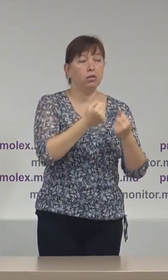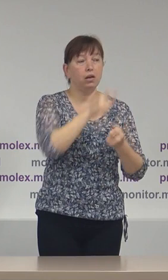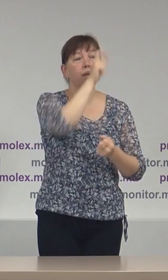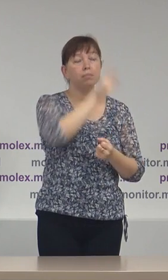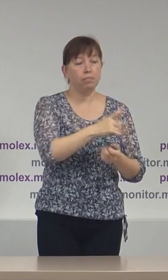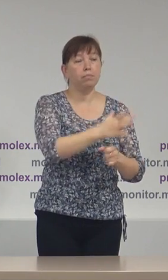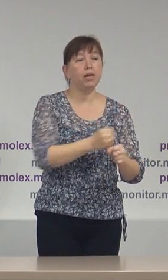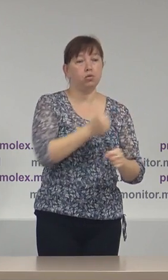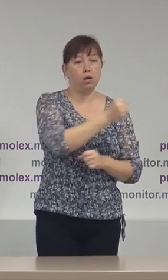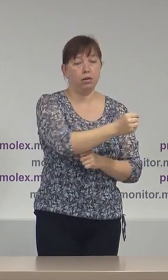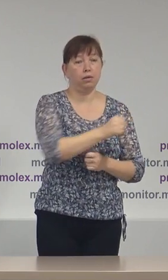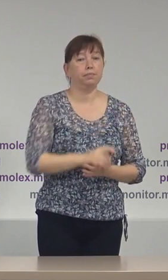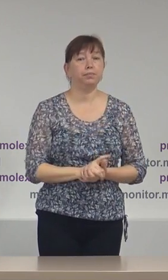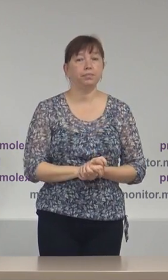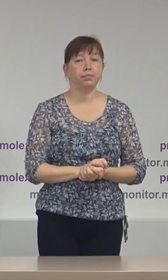persoane.